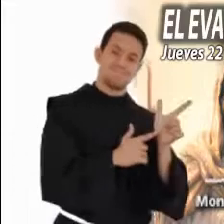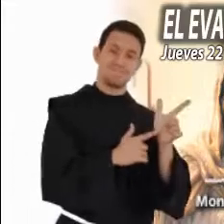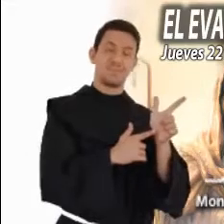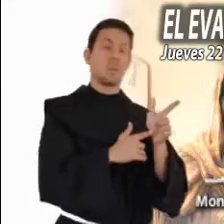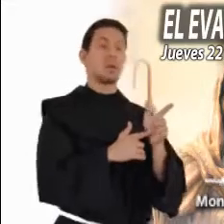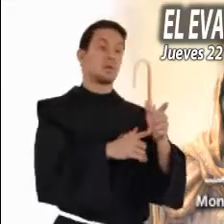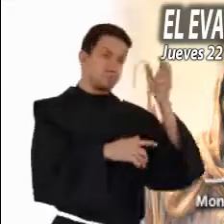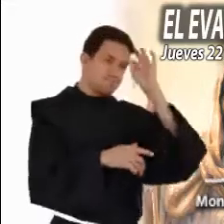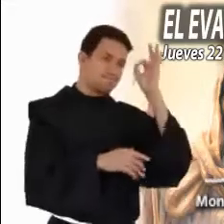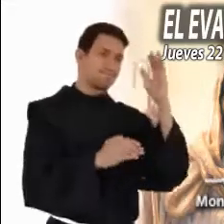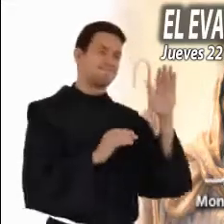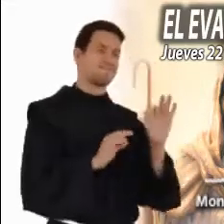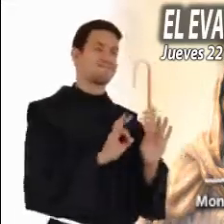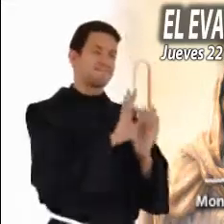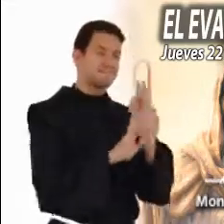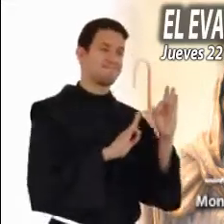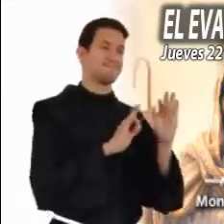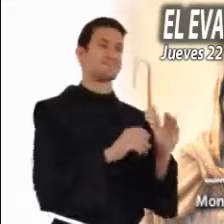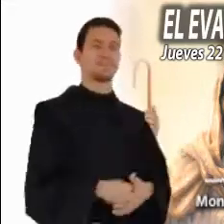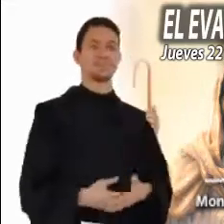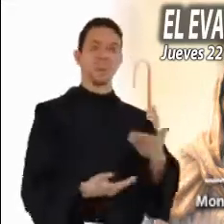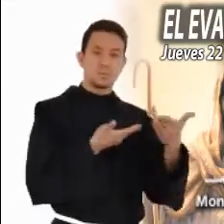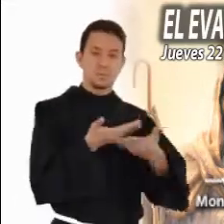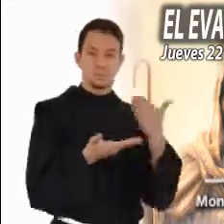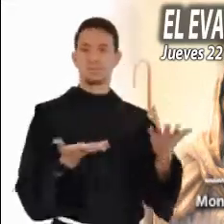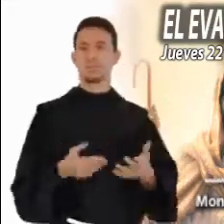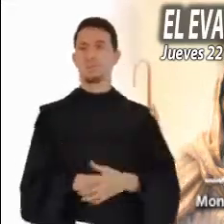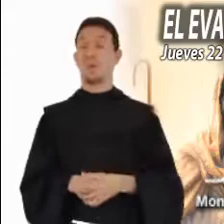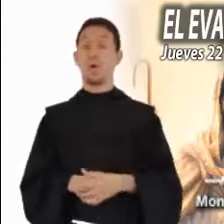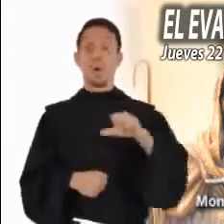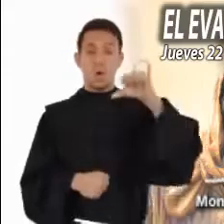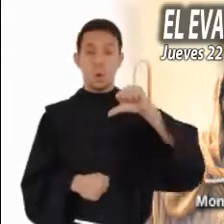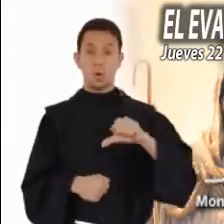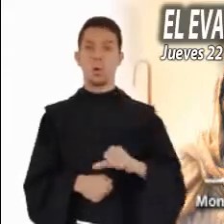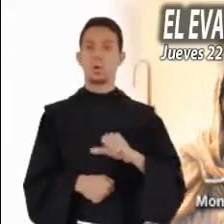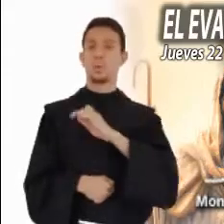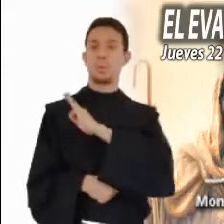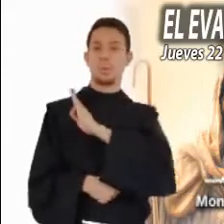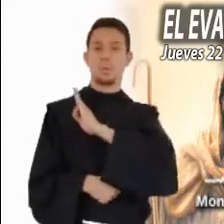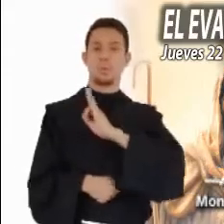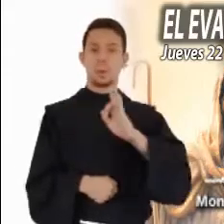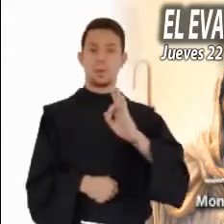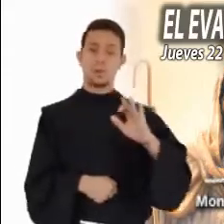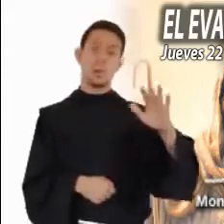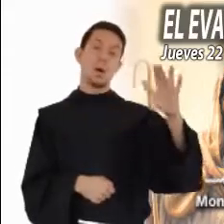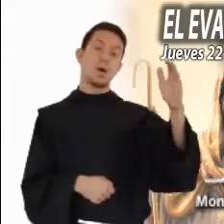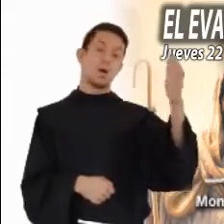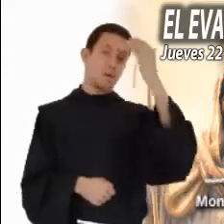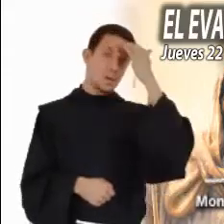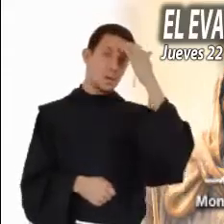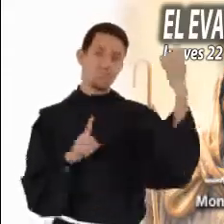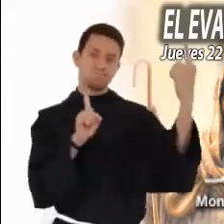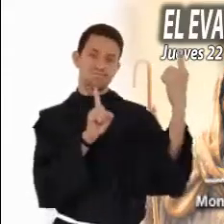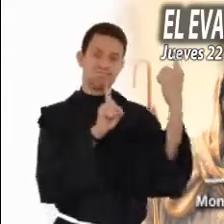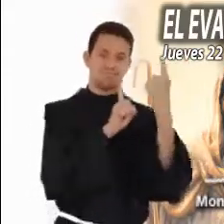para poder seguirlo, para poder servirlo. Que este día tengas la oportunidad de